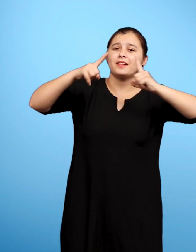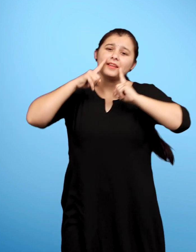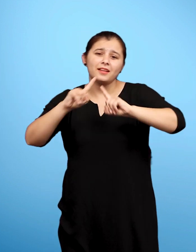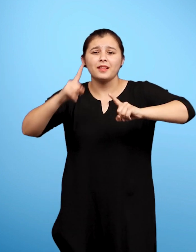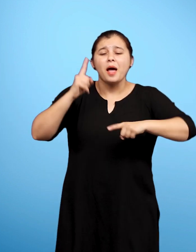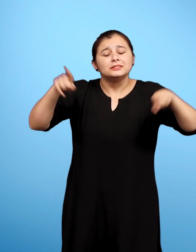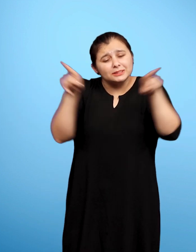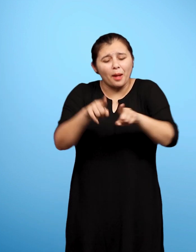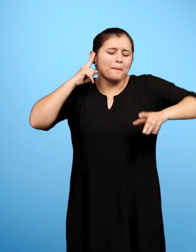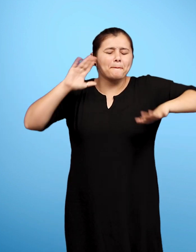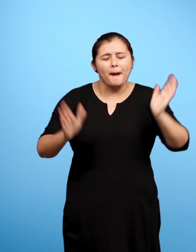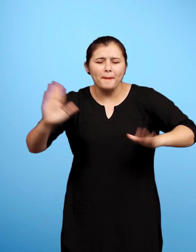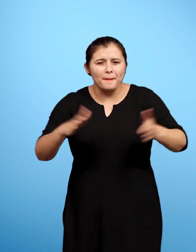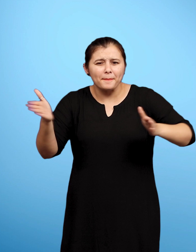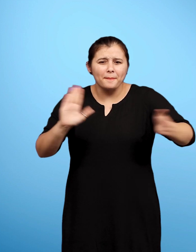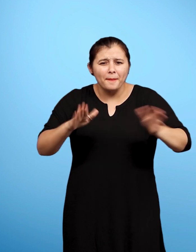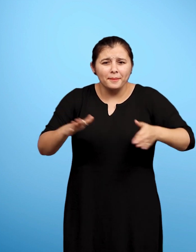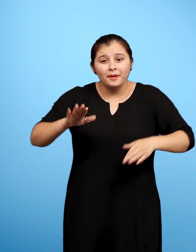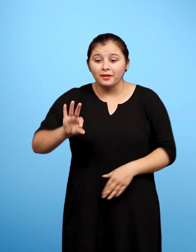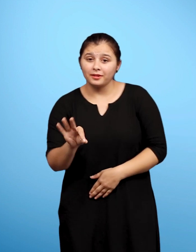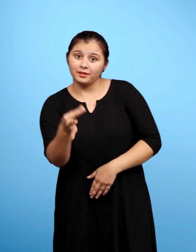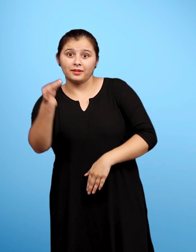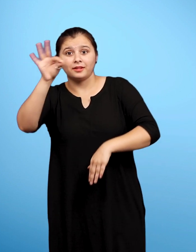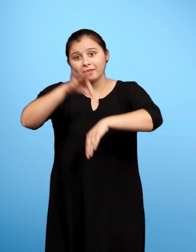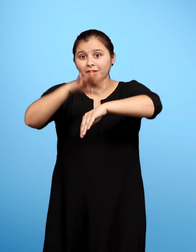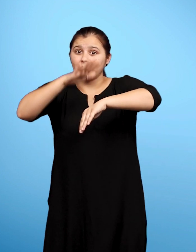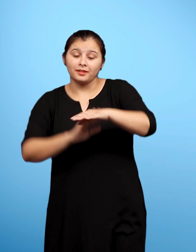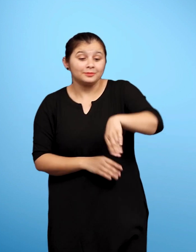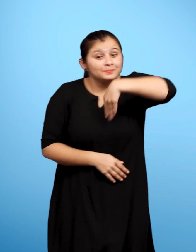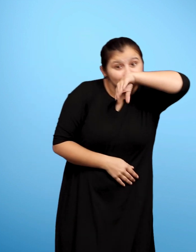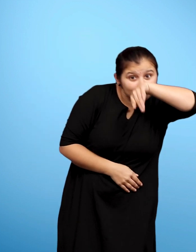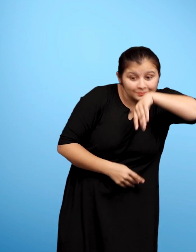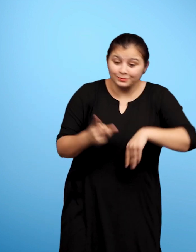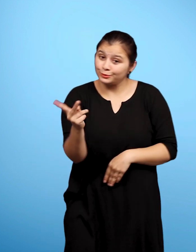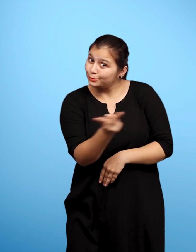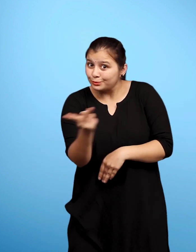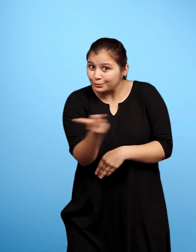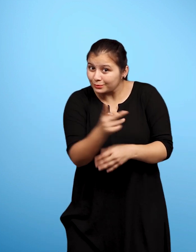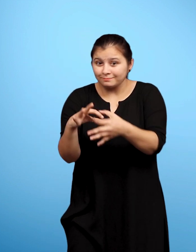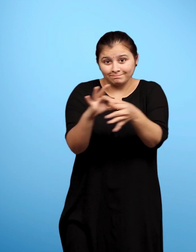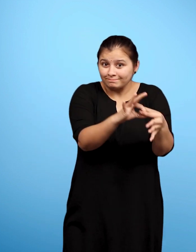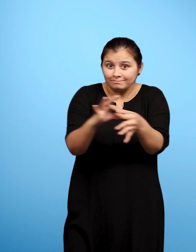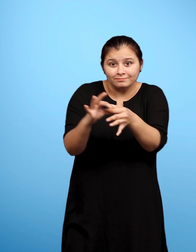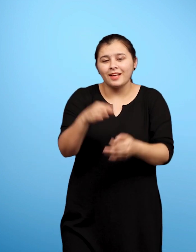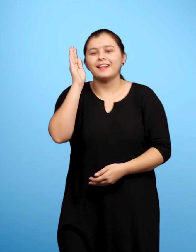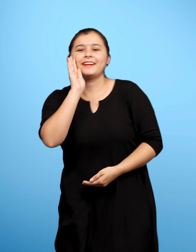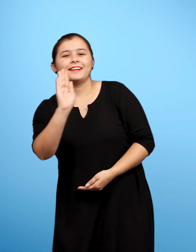मानो, तबला बज उठा हो और हाथी मच्छर के गाने के सुर पर ताल दे रहा हो